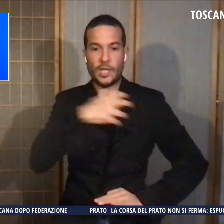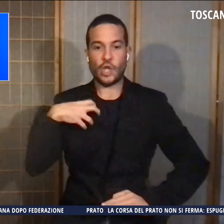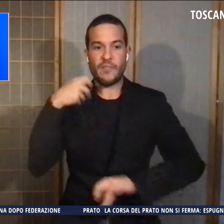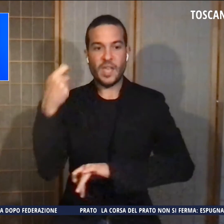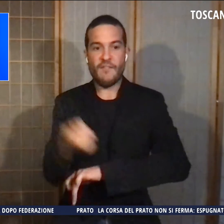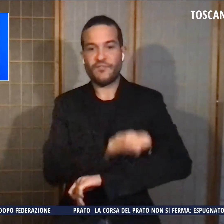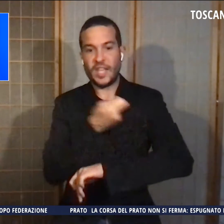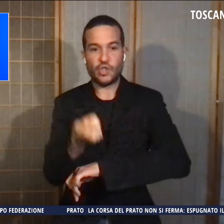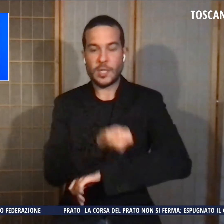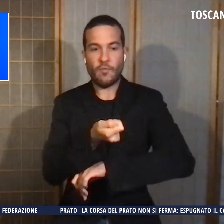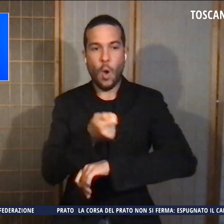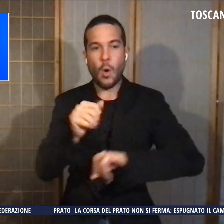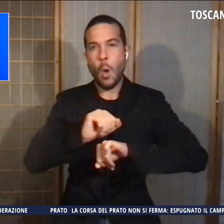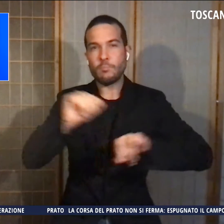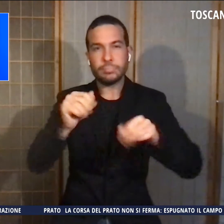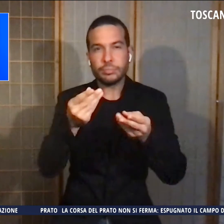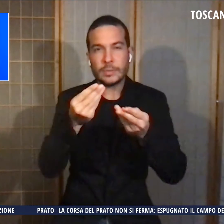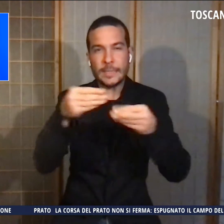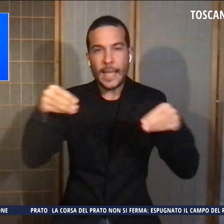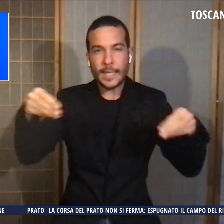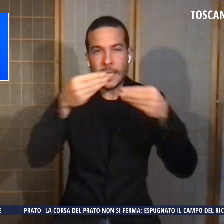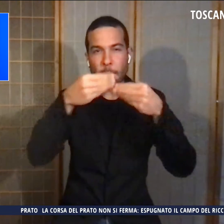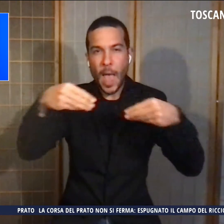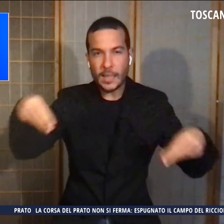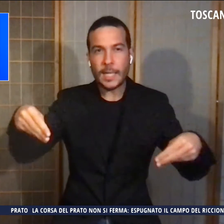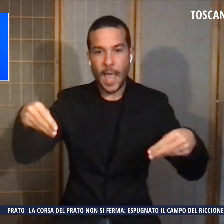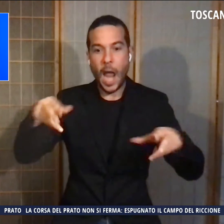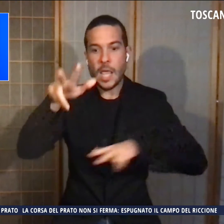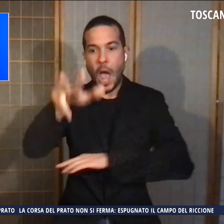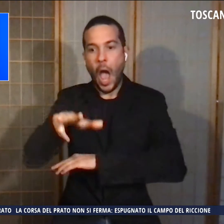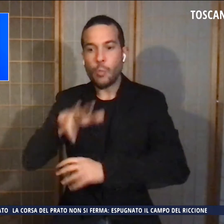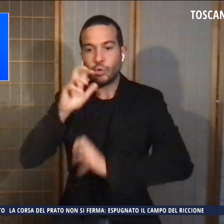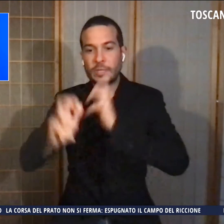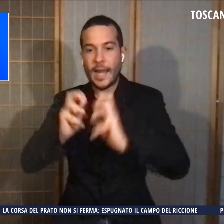Schegge e detriti hanno danneggiato una vettura e il marciapiede.